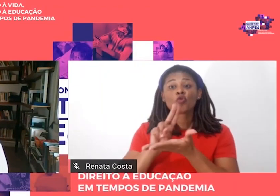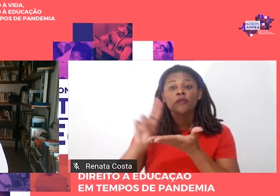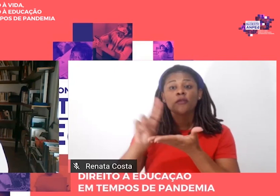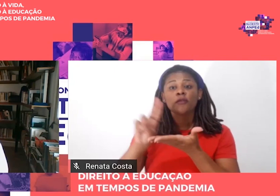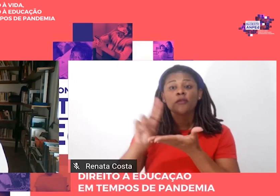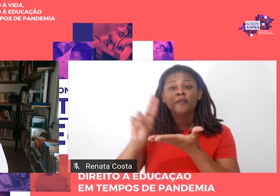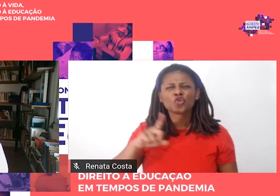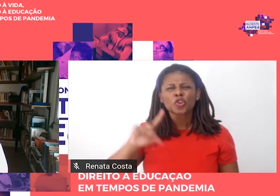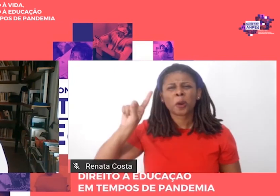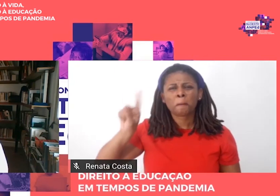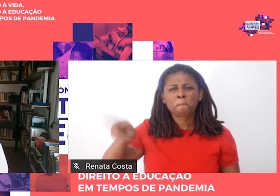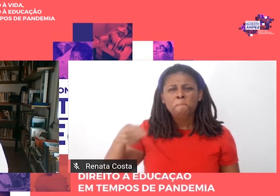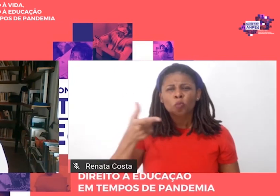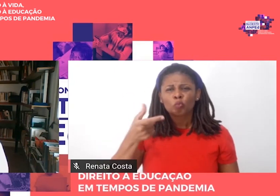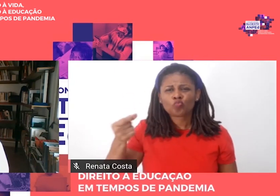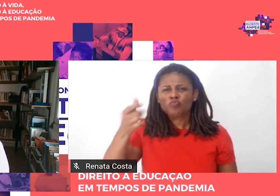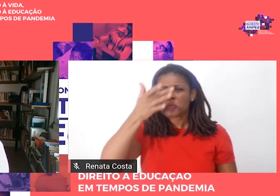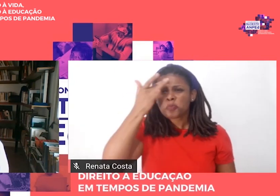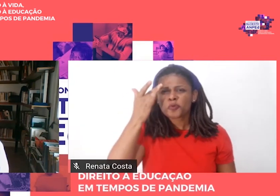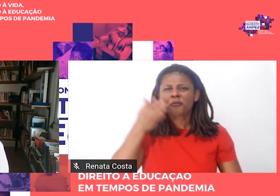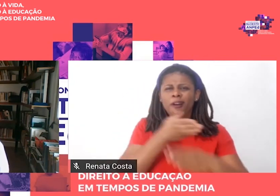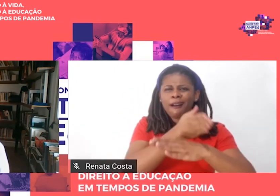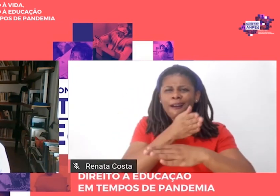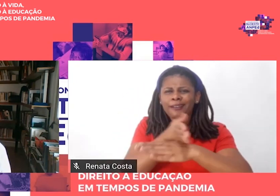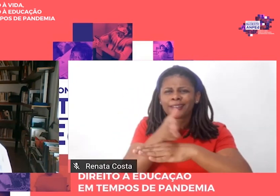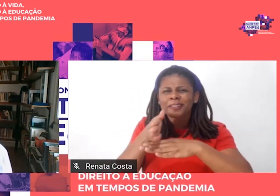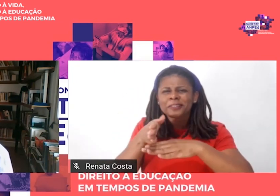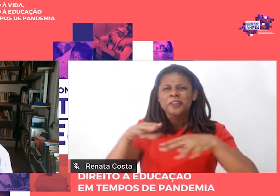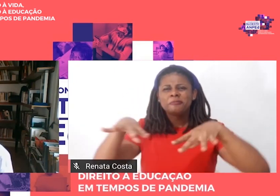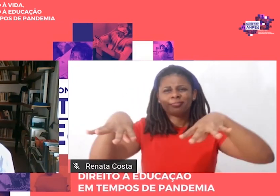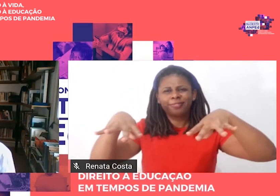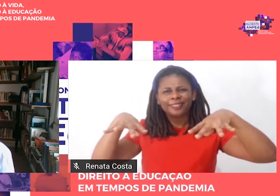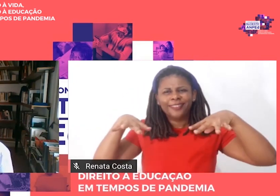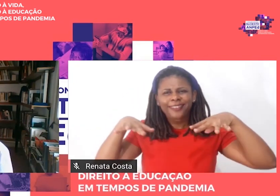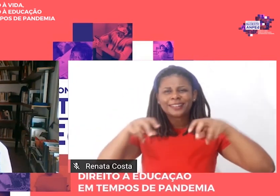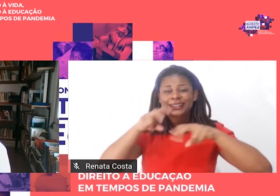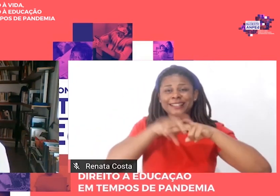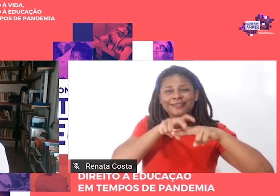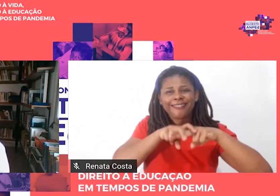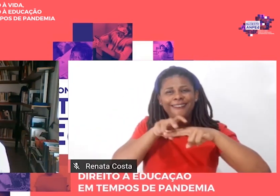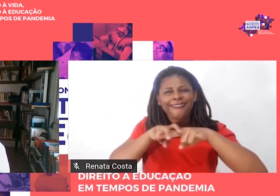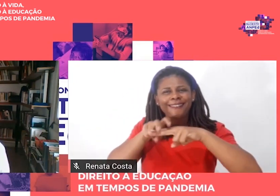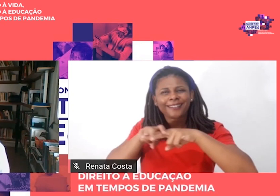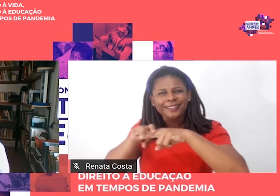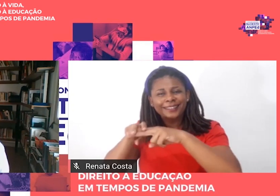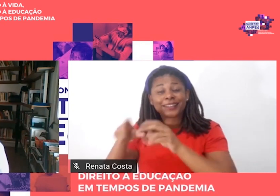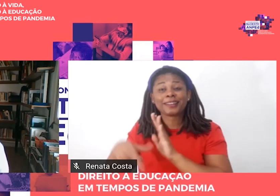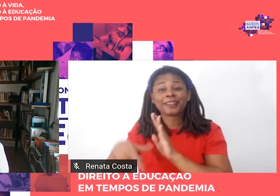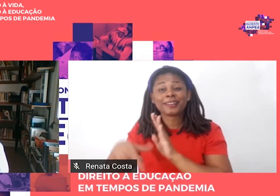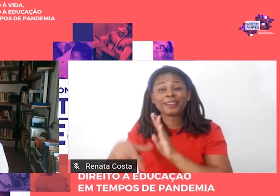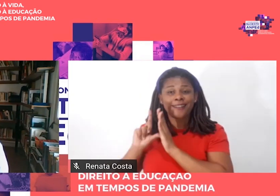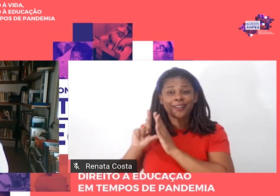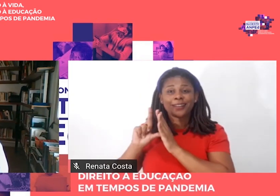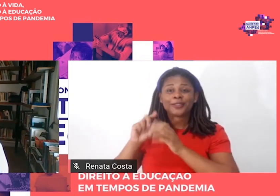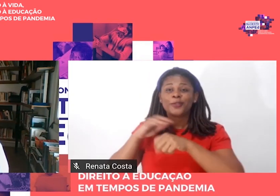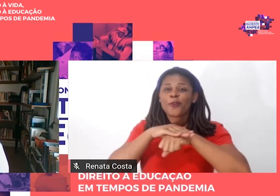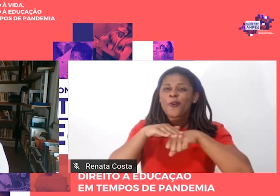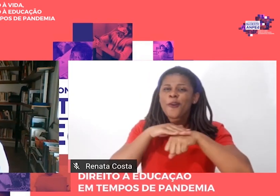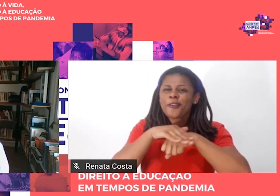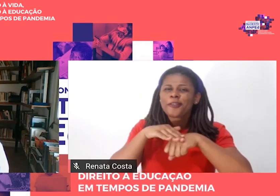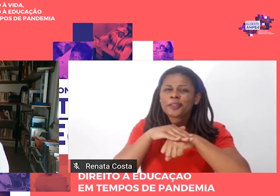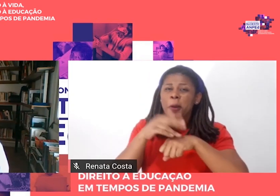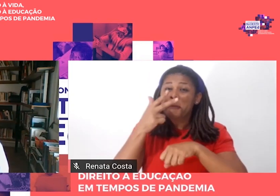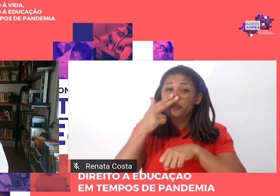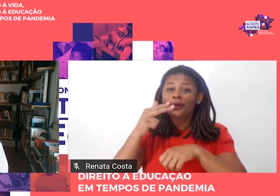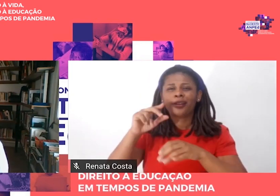para o teatro, se acomodando e tal, até nós começarmos o simpósio, já passava das 10h30,